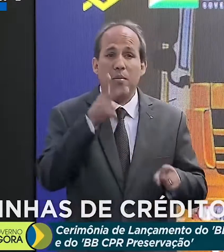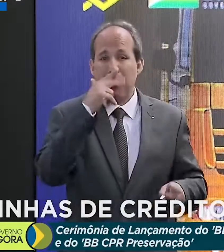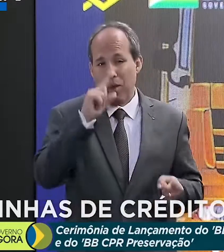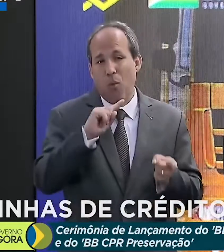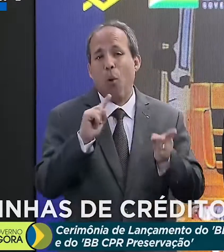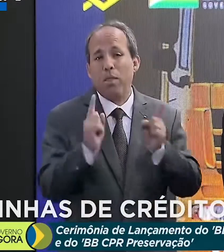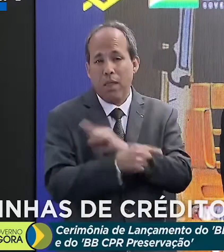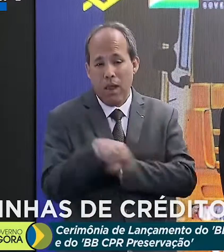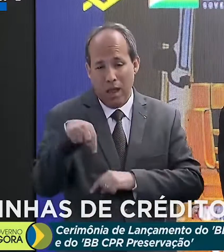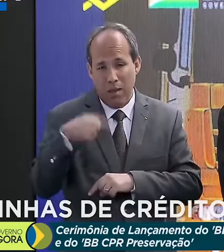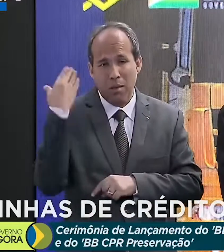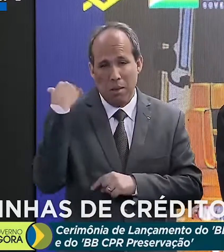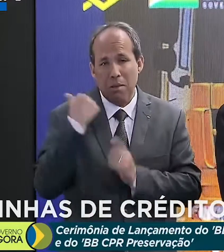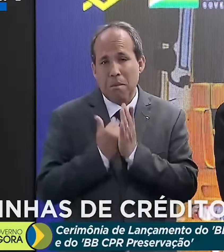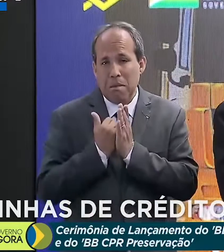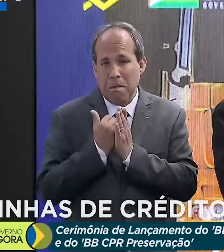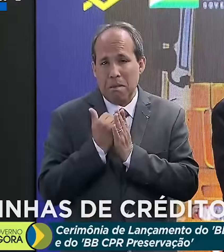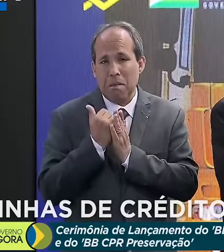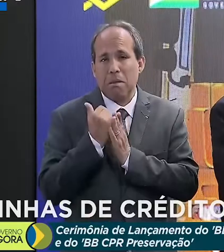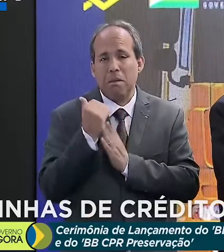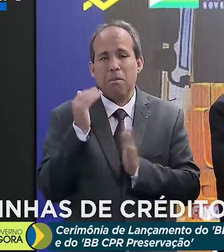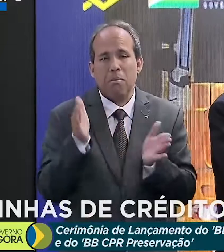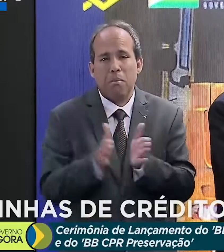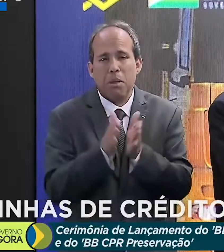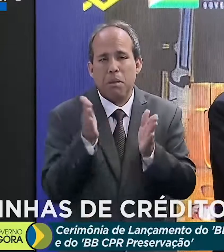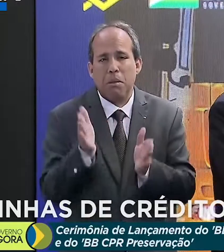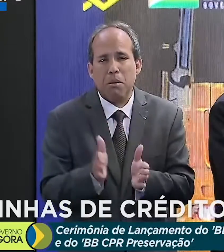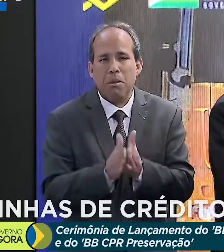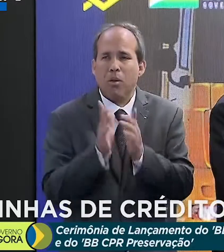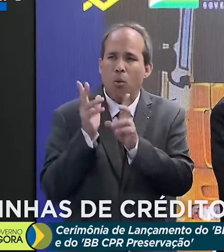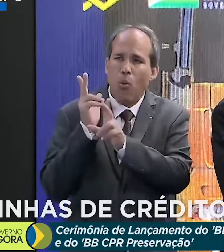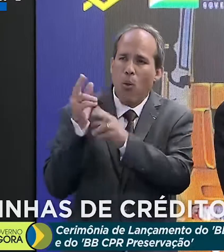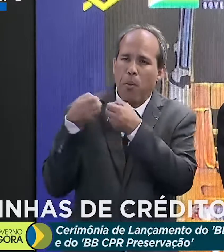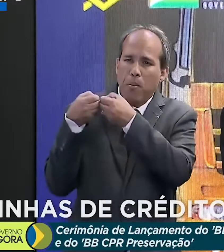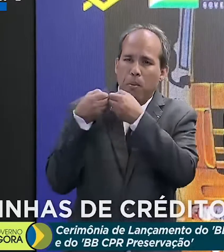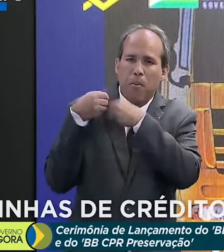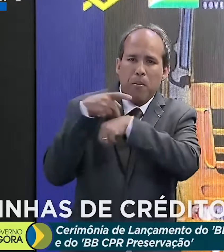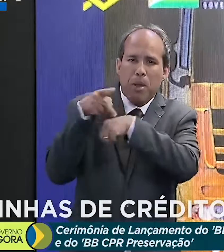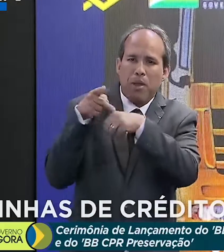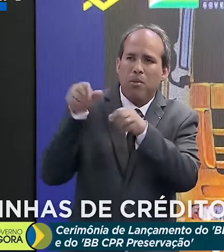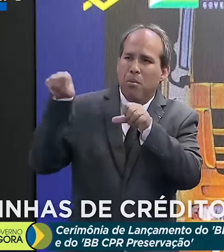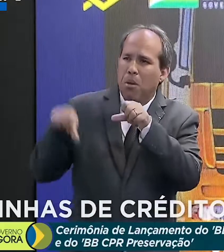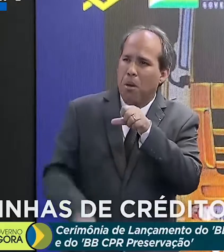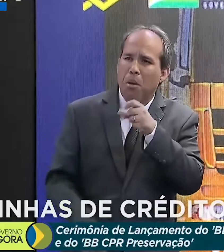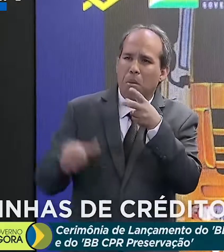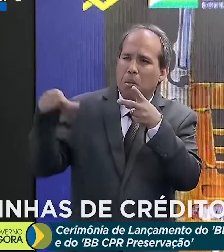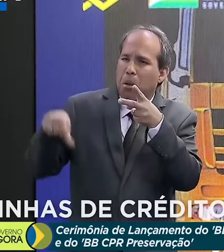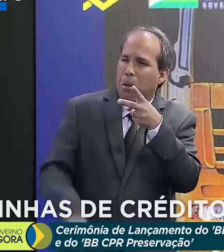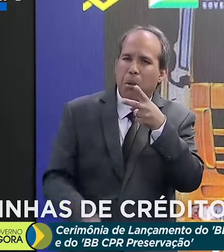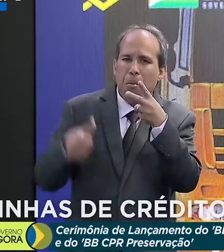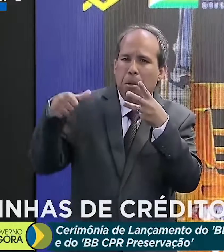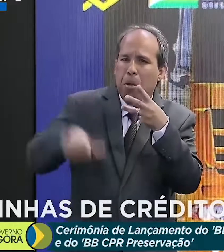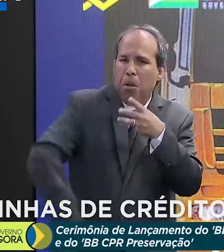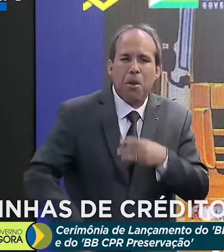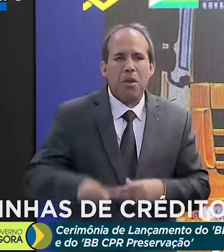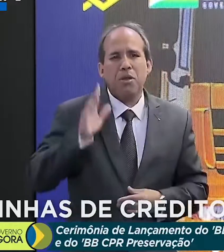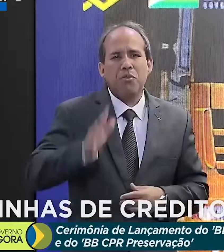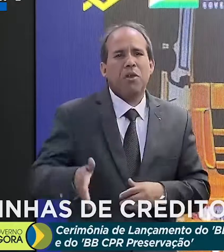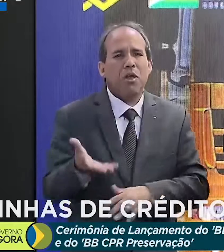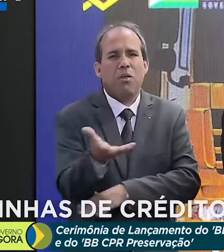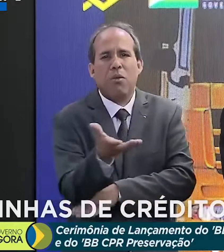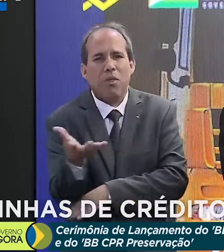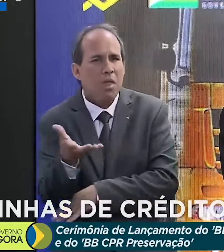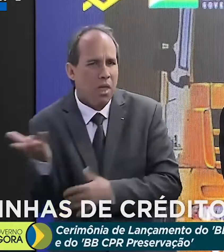estávamos no caminho da miséria, andando na direção de que alguns vizinhos nossos aqui já tomaram e já chegaram, alguns deles já chegaram à miséria,